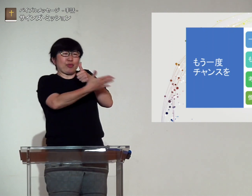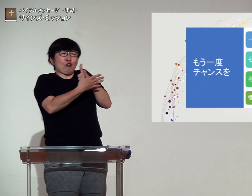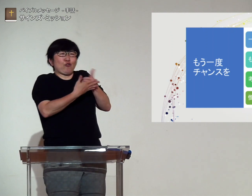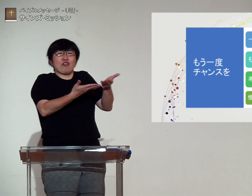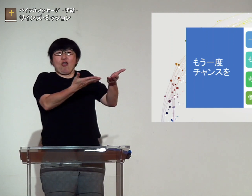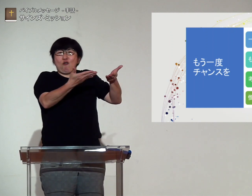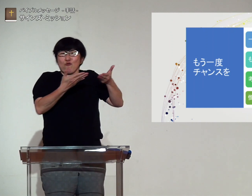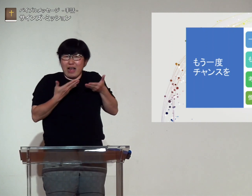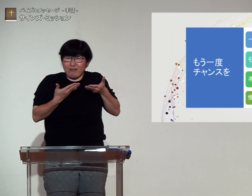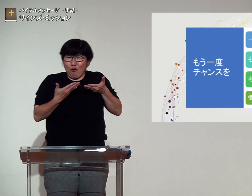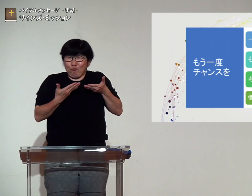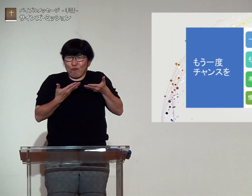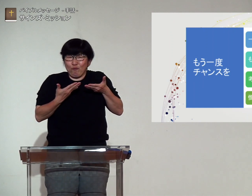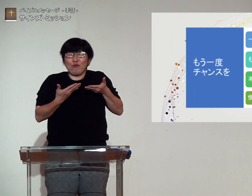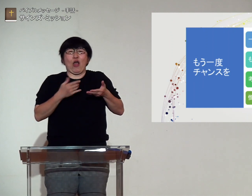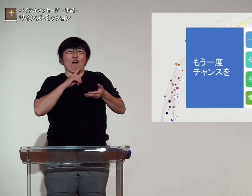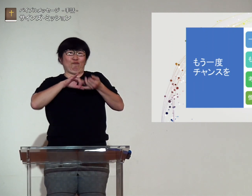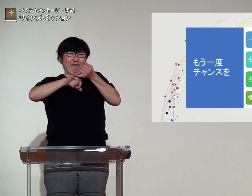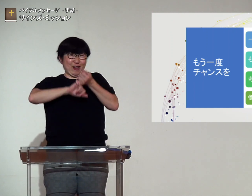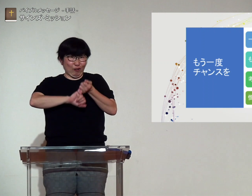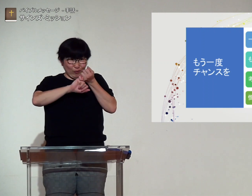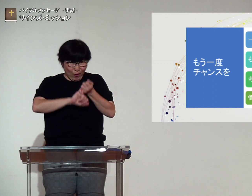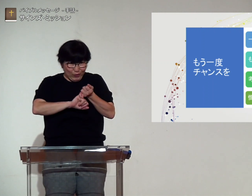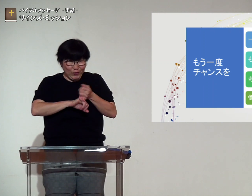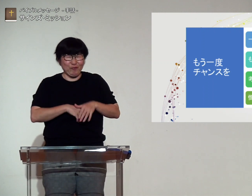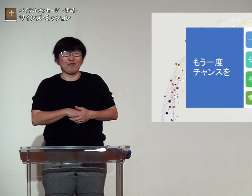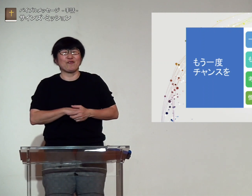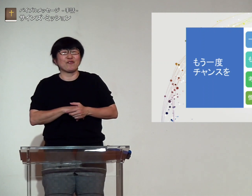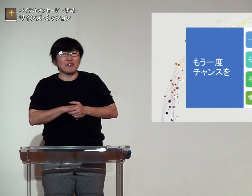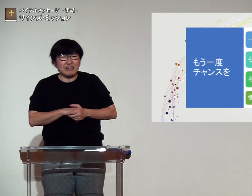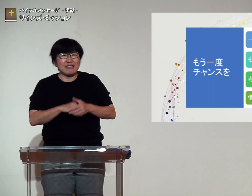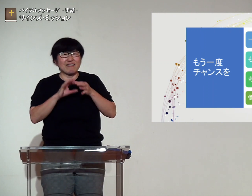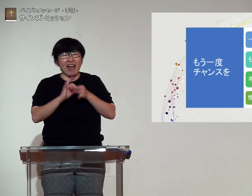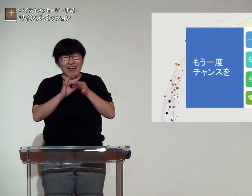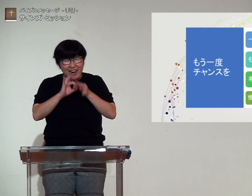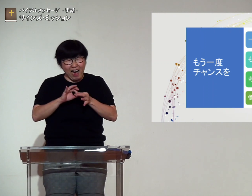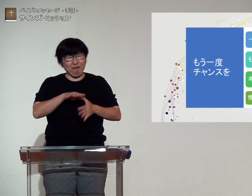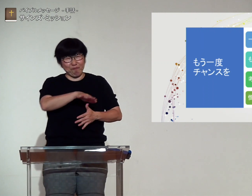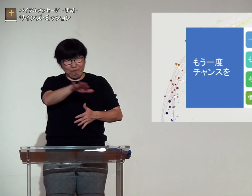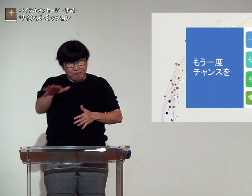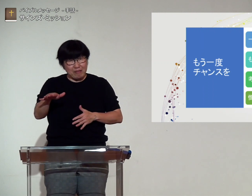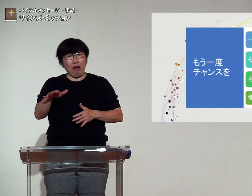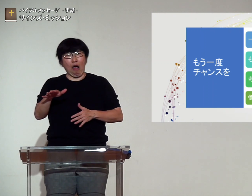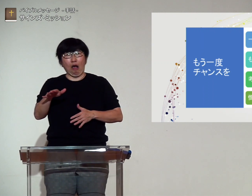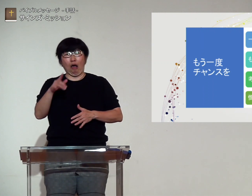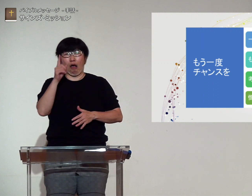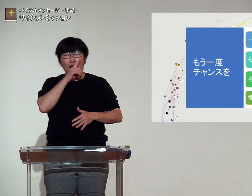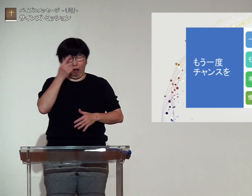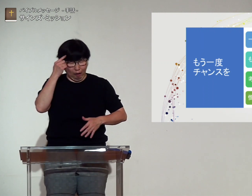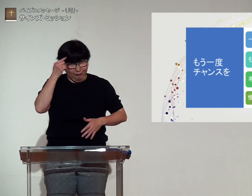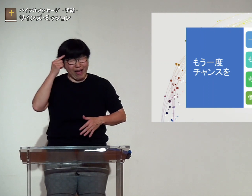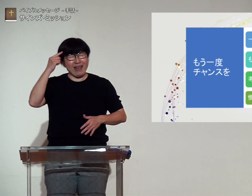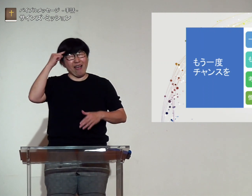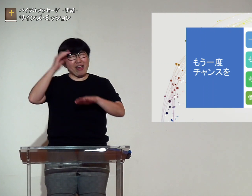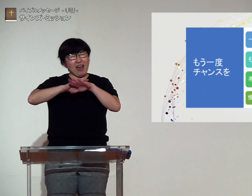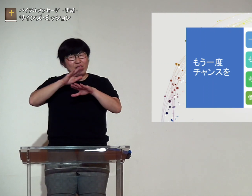れる人生イエス様が助けてくださる人生があるこれは約束です皆さん